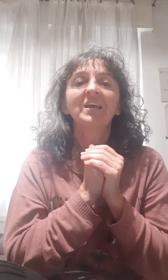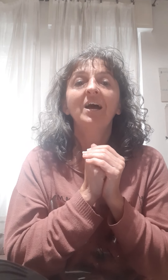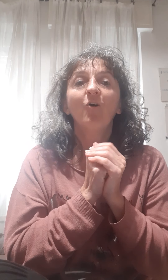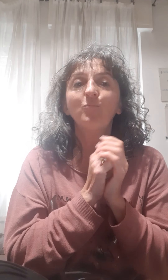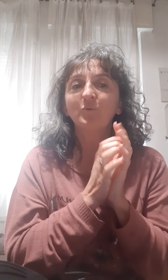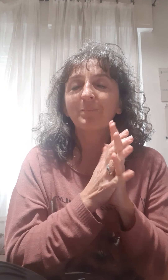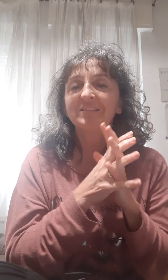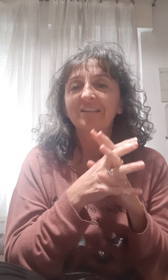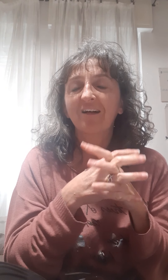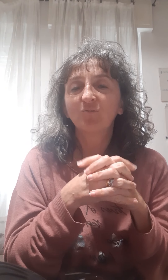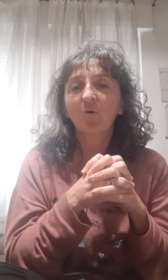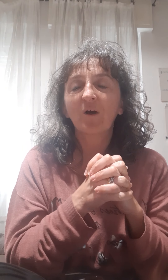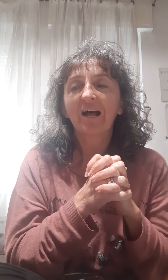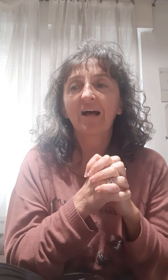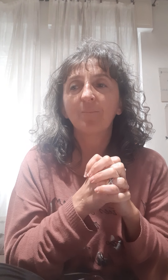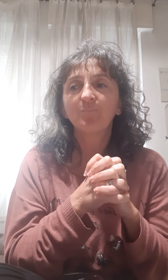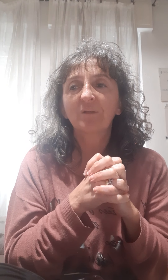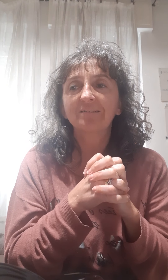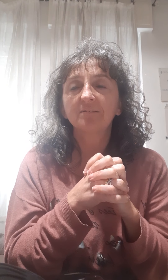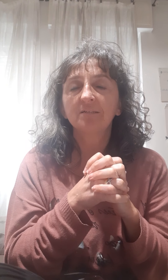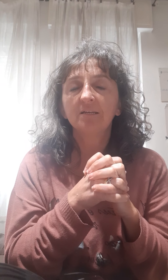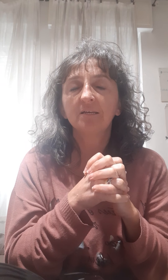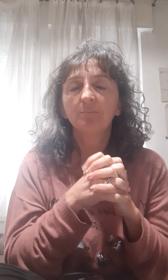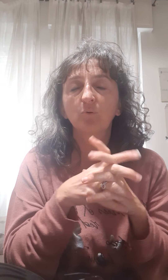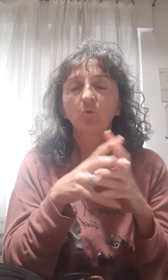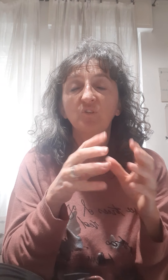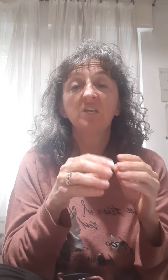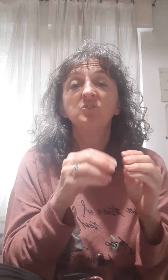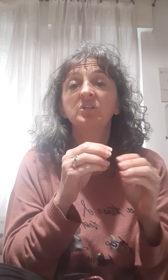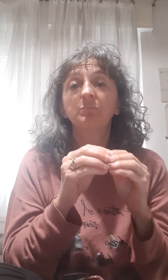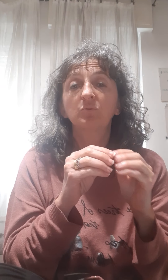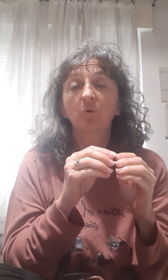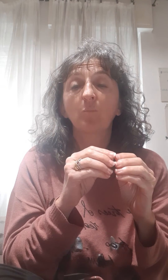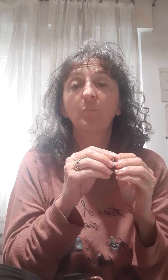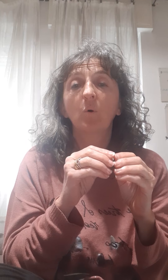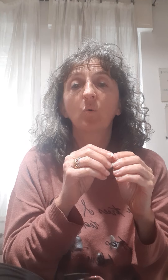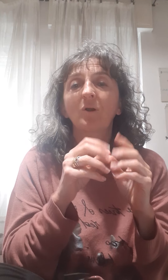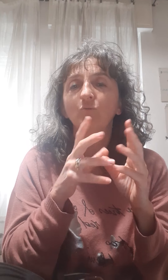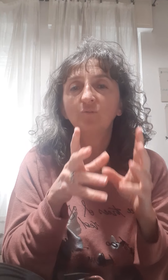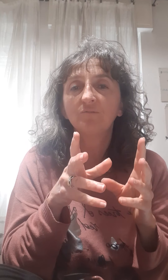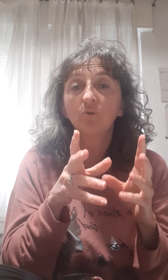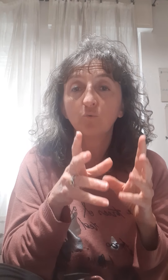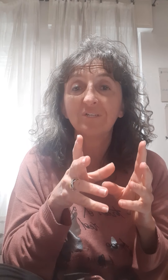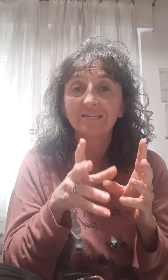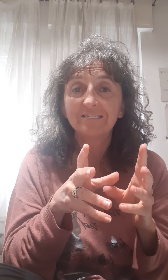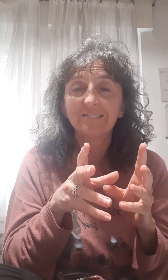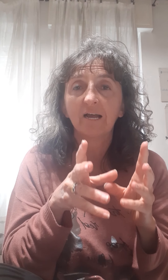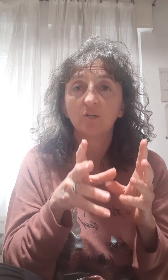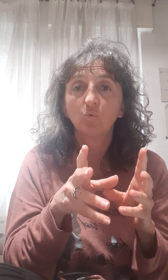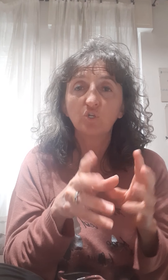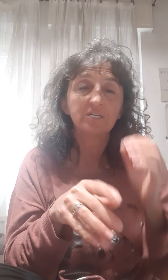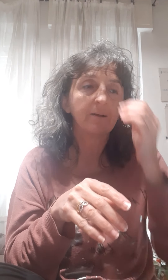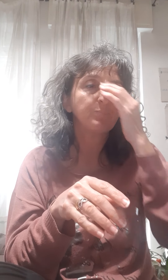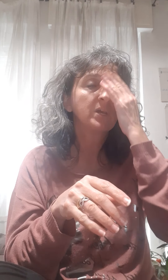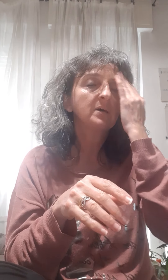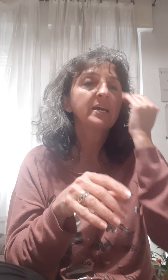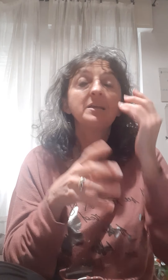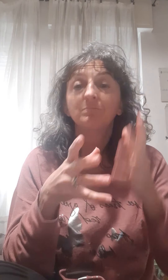Oppure pensato a tanti prodotti chimici che purtroppo qualcuno di voi utilizza in cucina e in